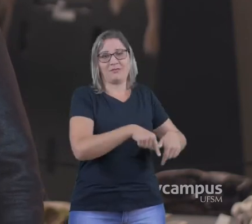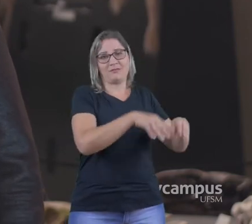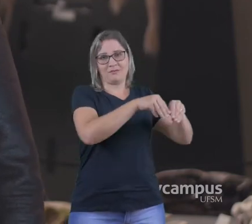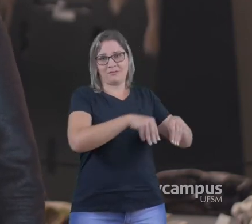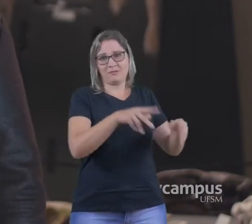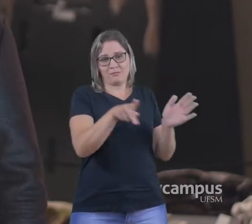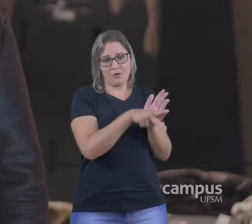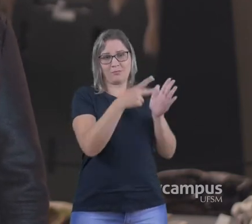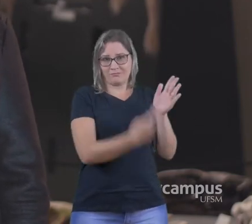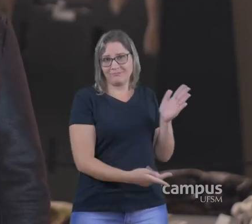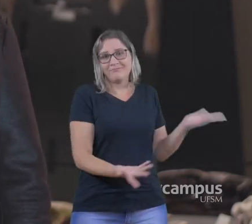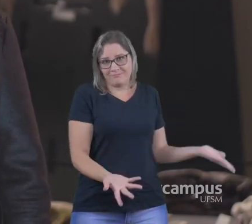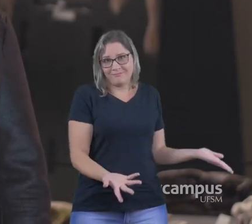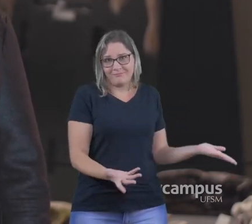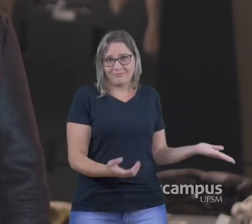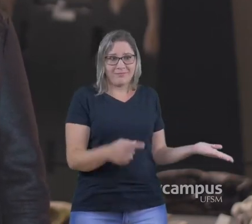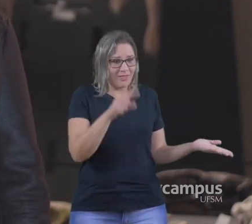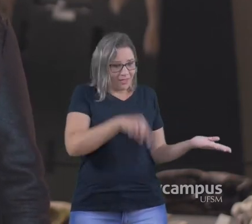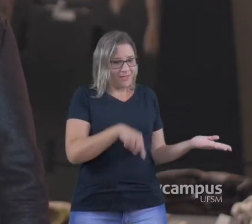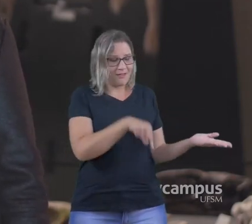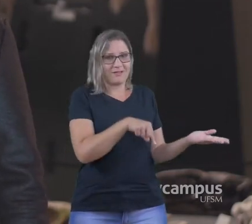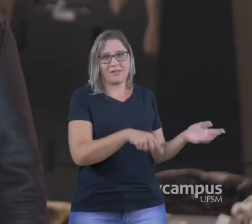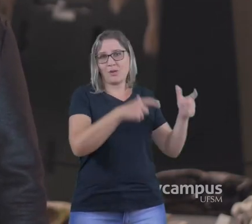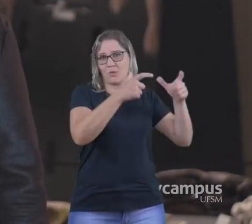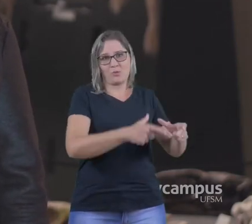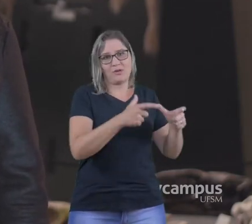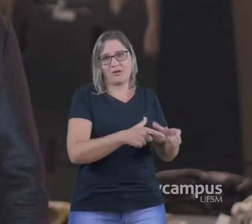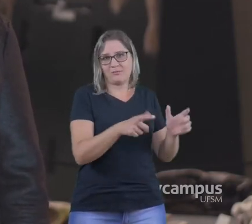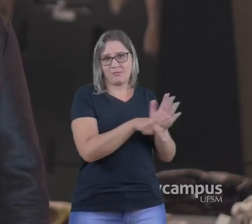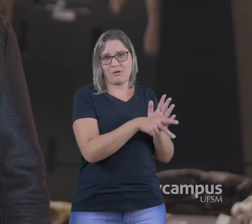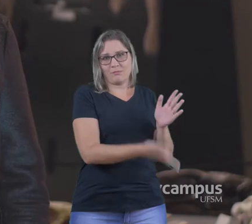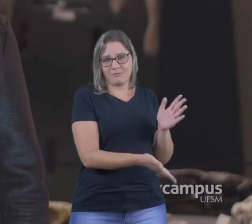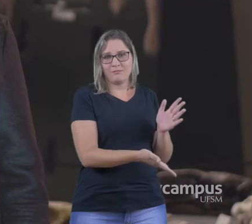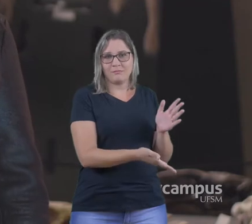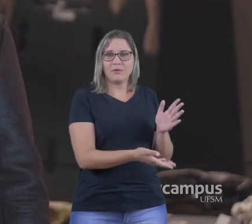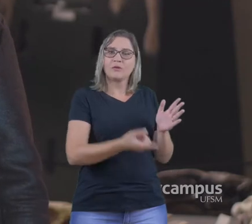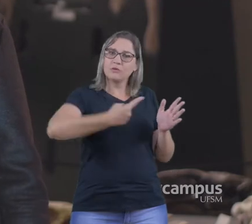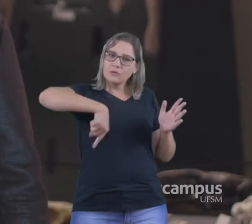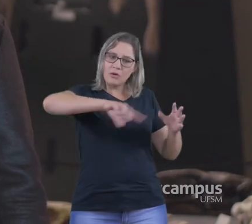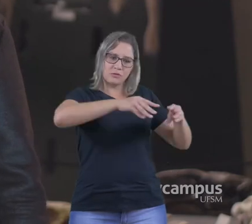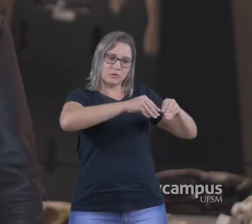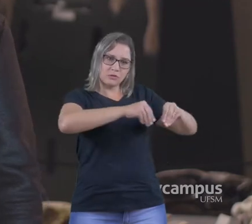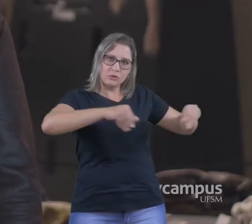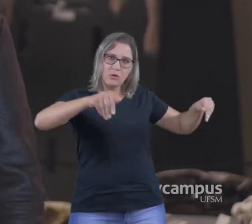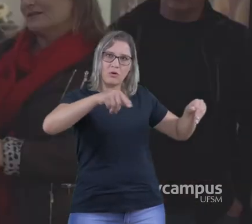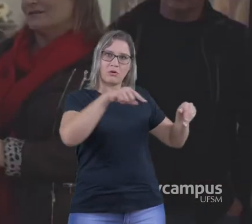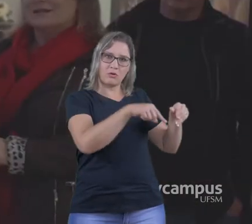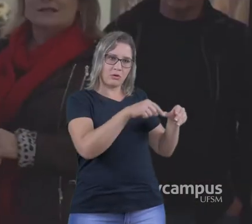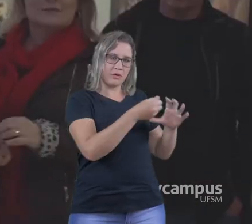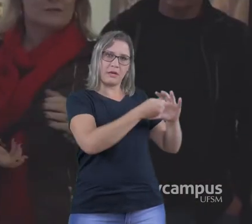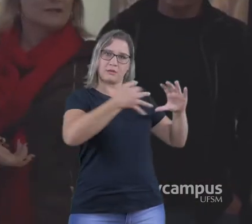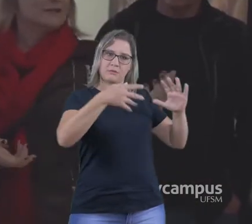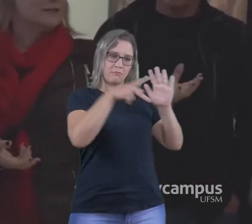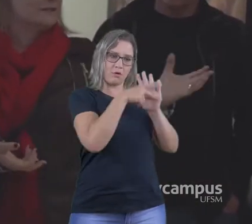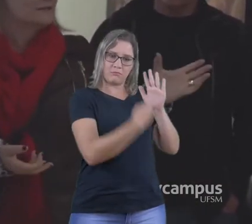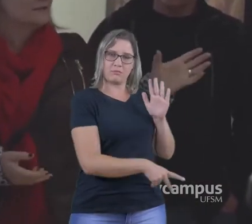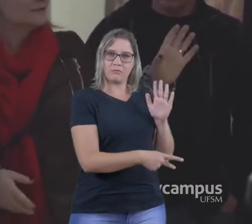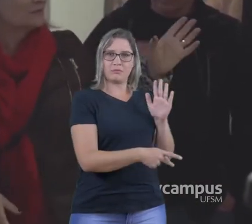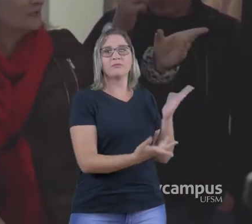território também Porque é aqui que faz sentido ter Aqui que nós temos o solo característico Nós temos o